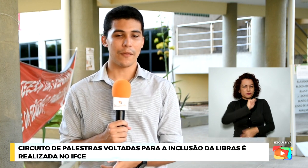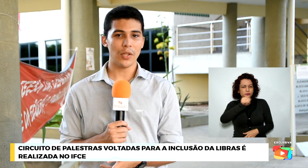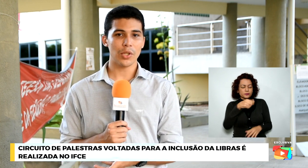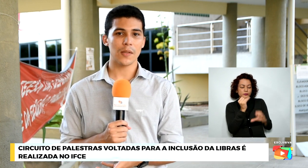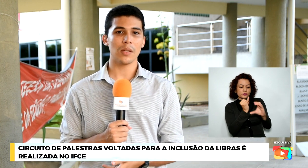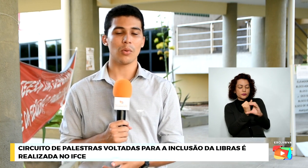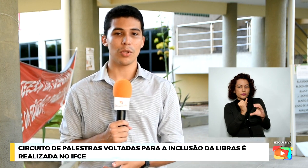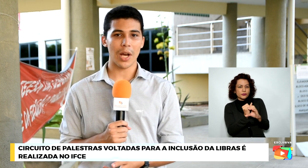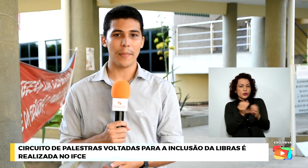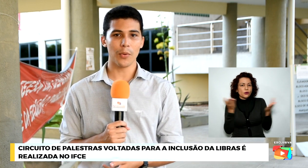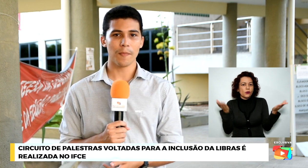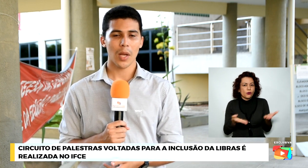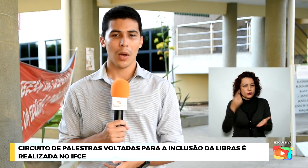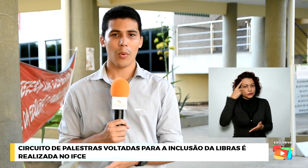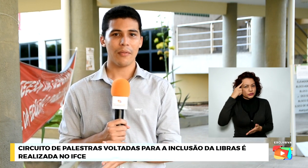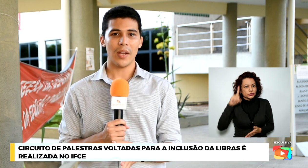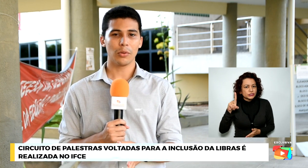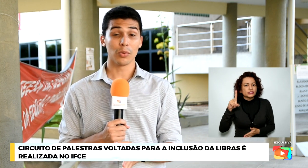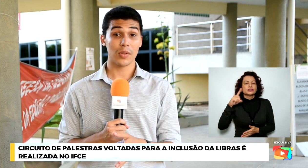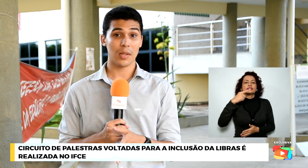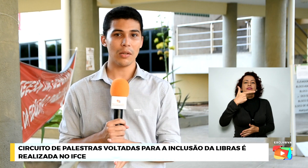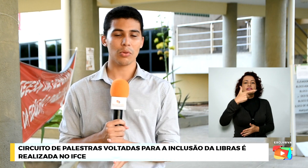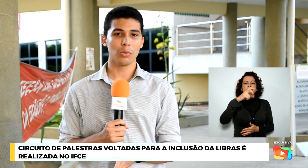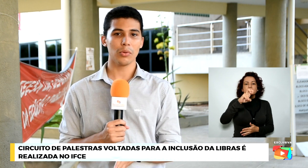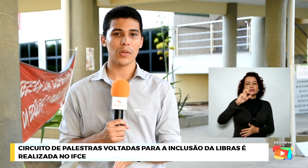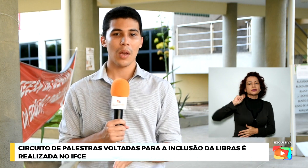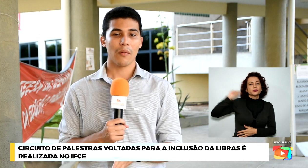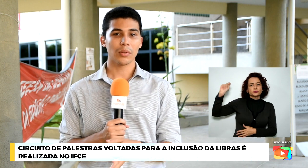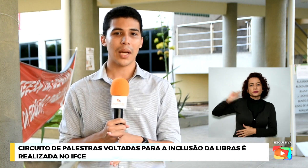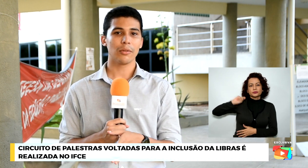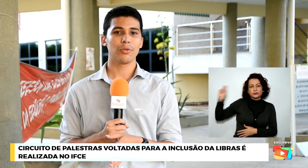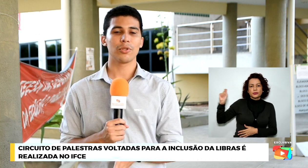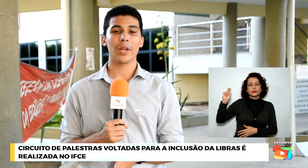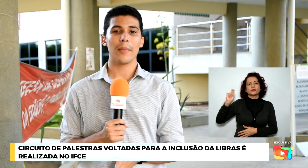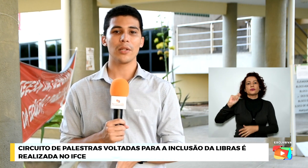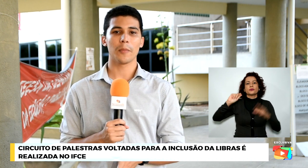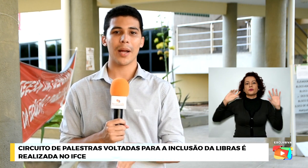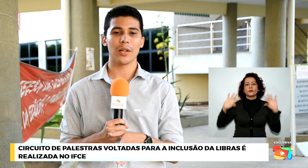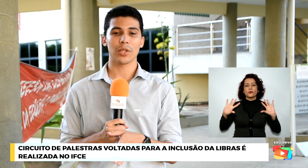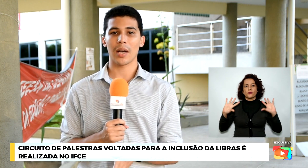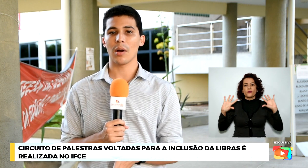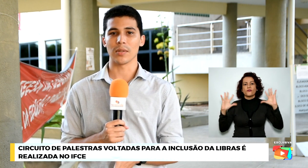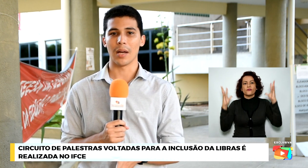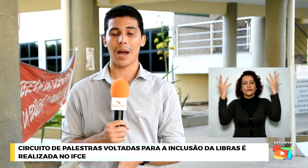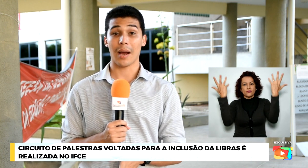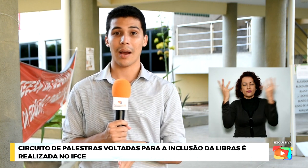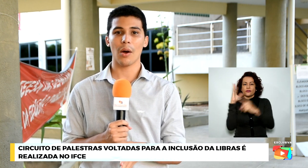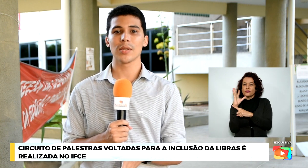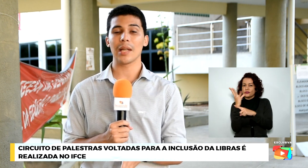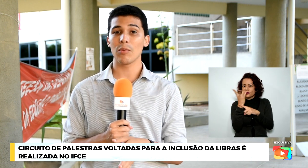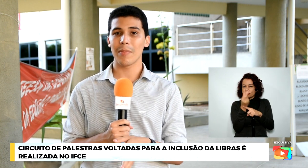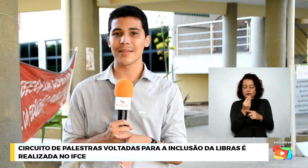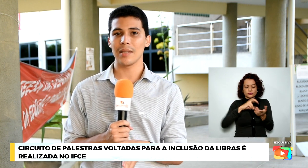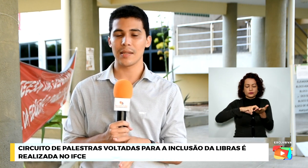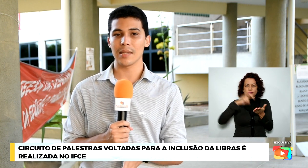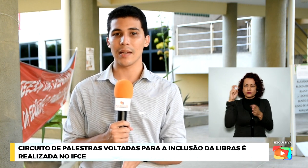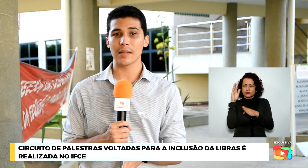25 de abril, um evento nos três turnos voltados justamente para esta causa, a causa da Língua Brasileira de Sinais,